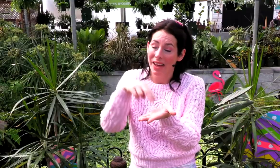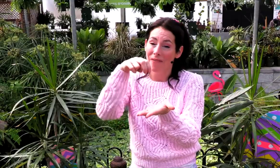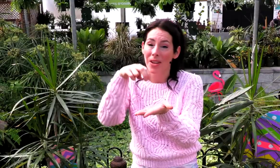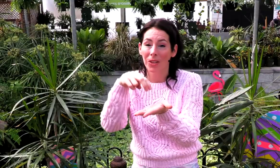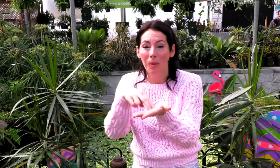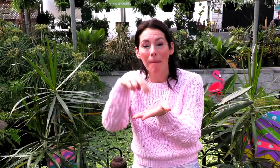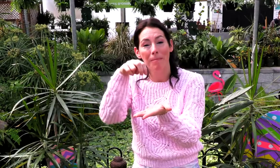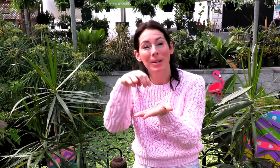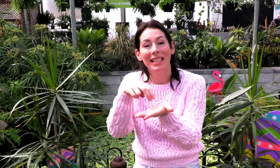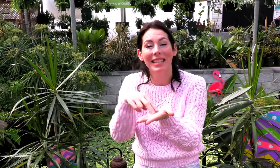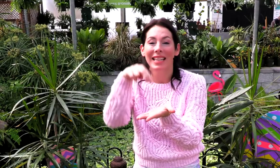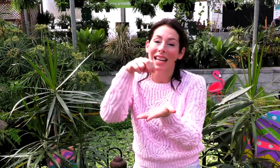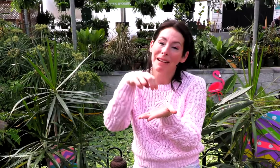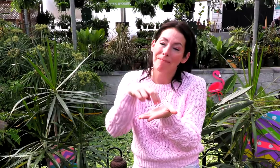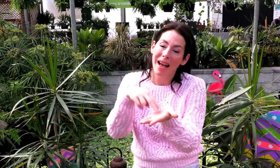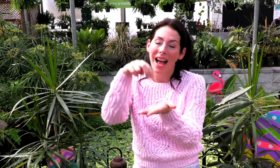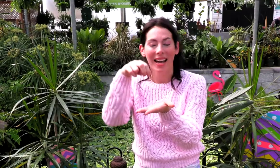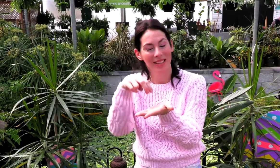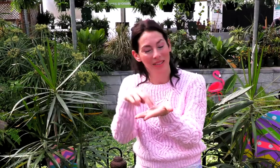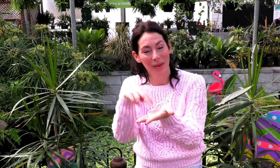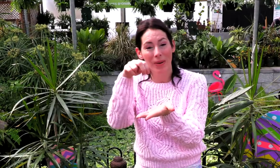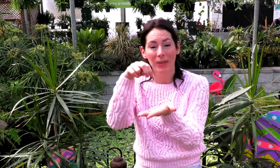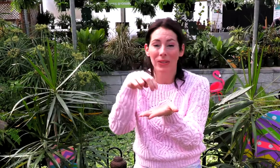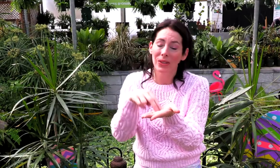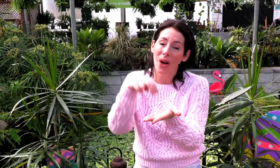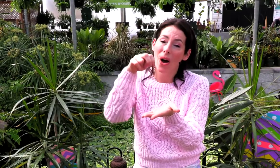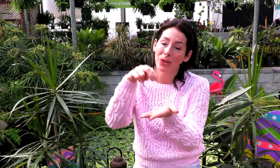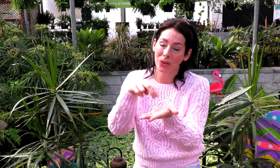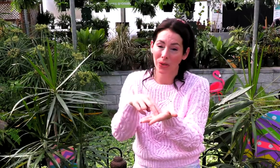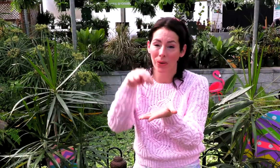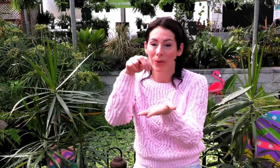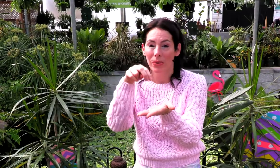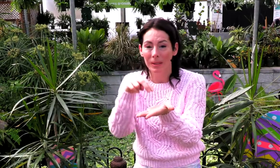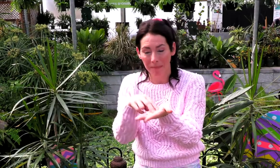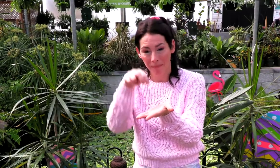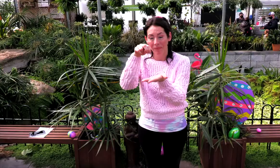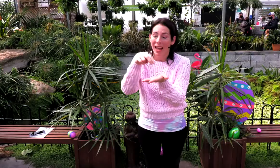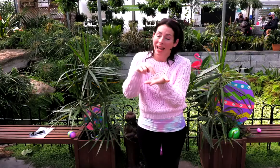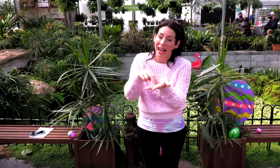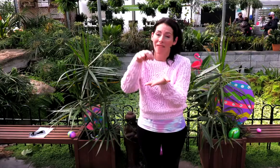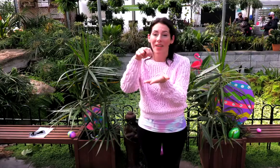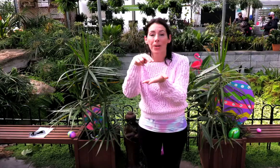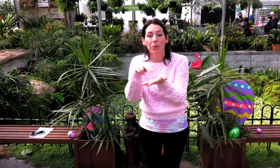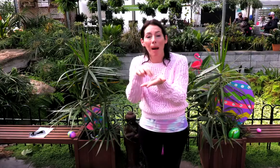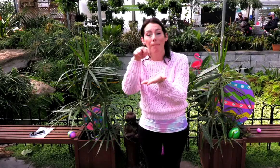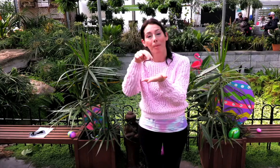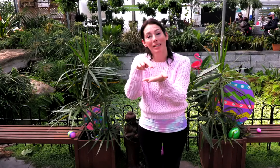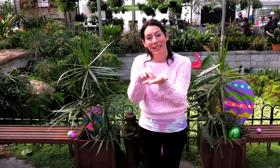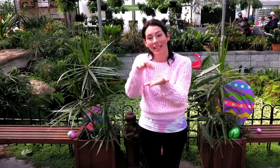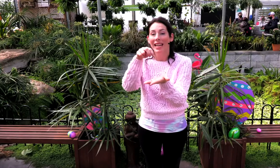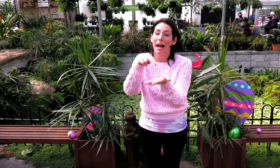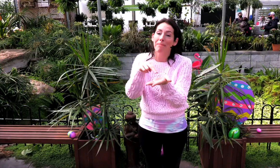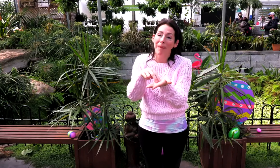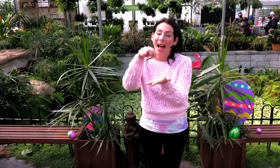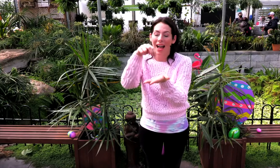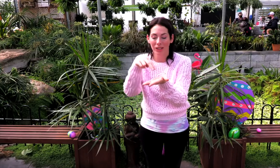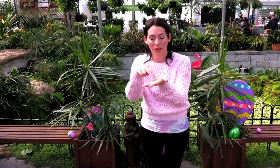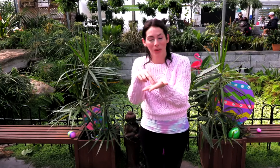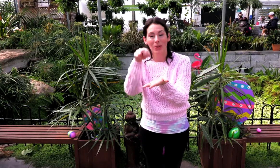saute. Réveille-toi, petit lapin, saute,